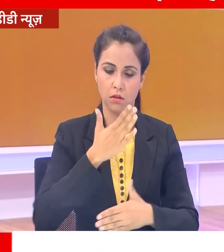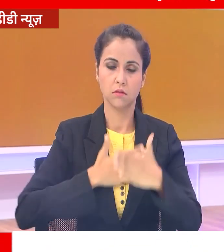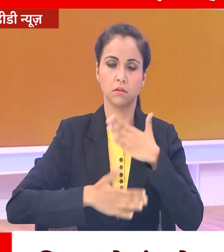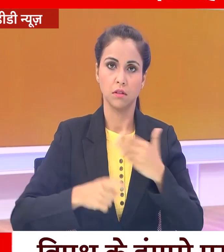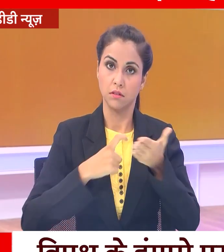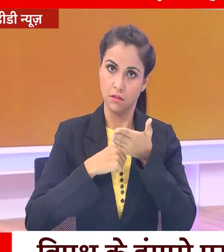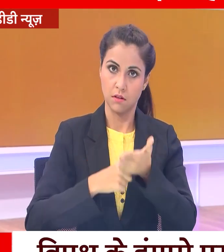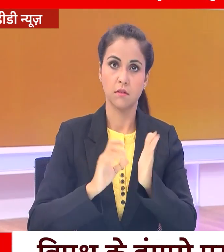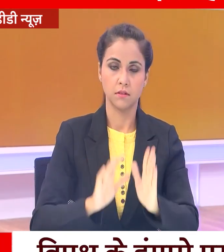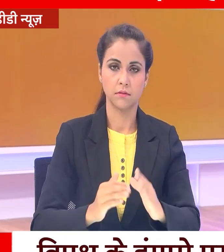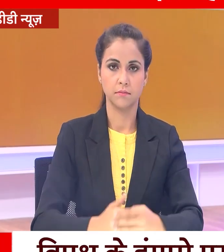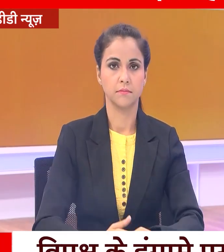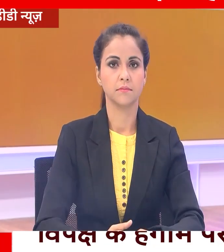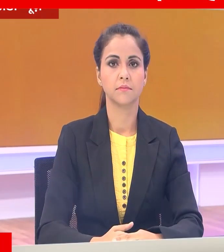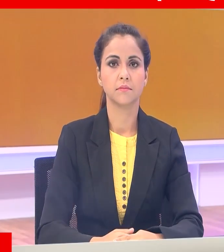अपील की